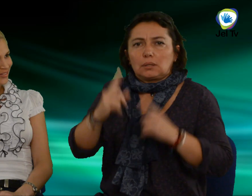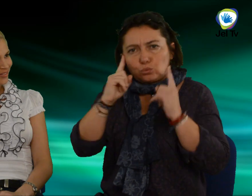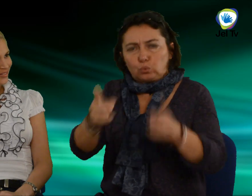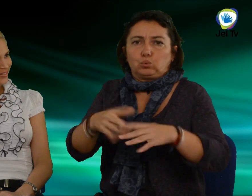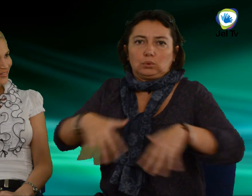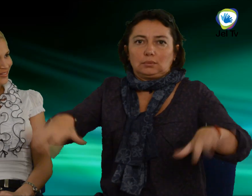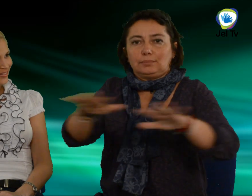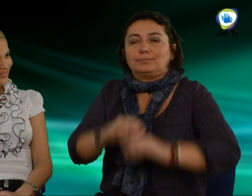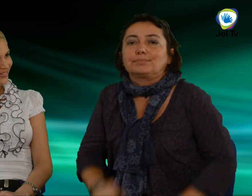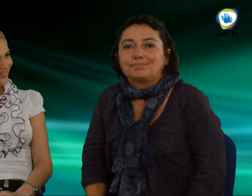beszélgetni.